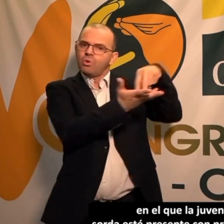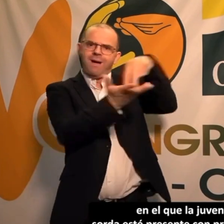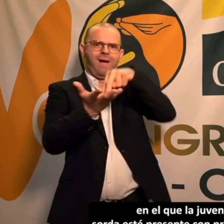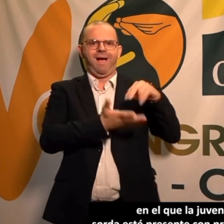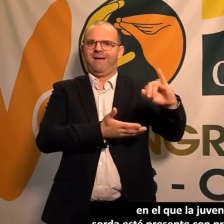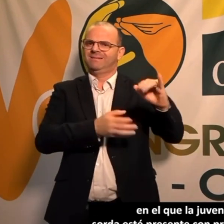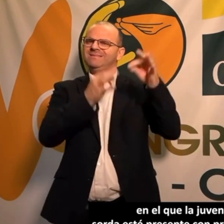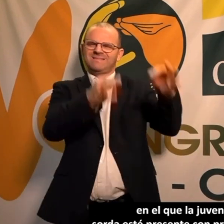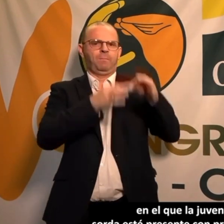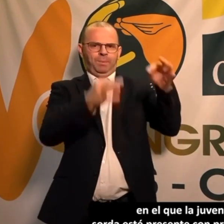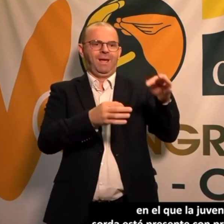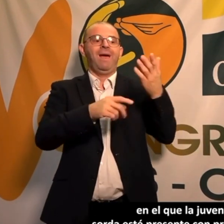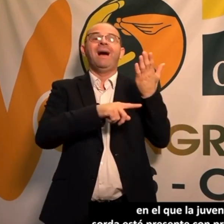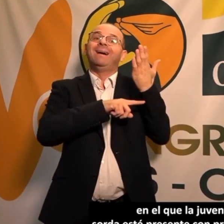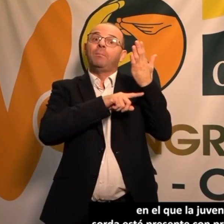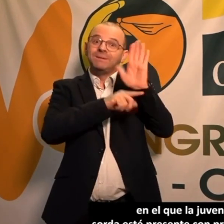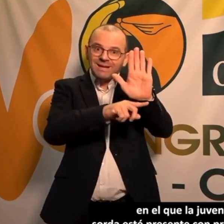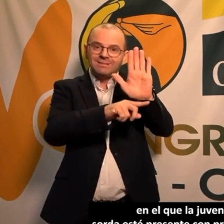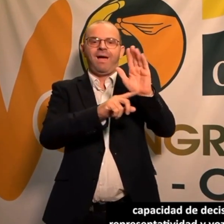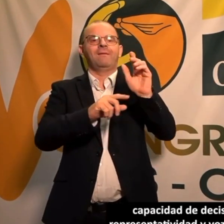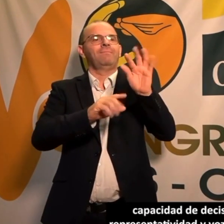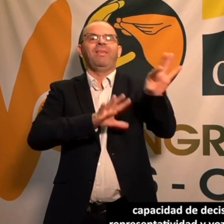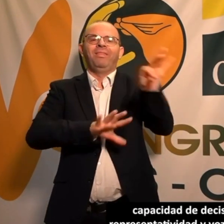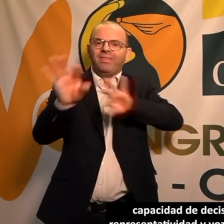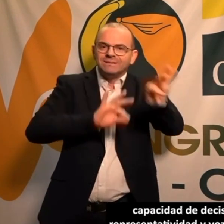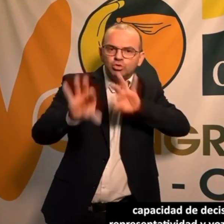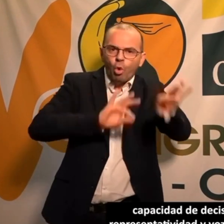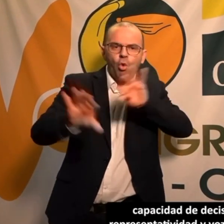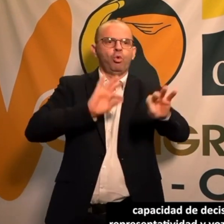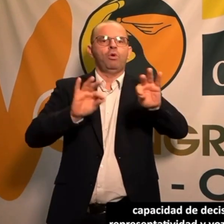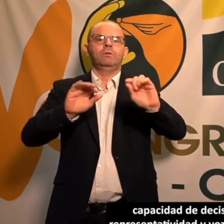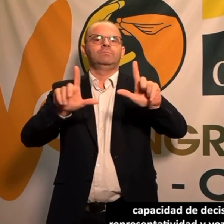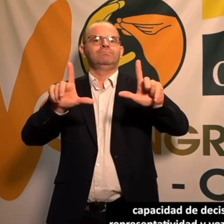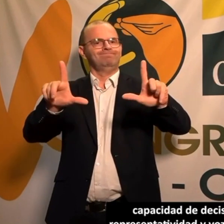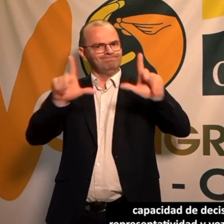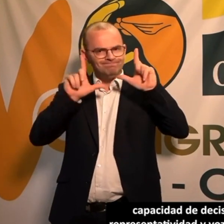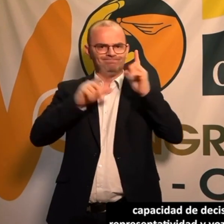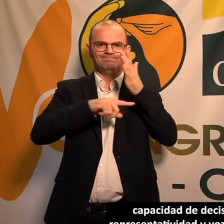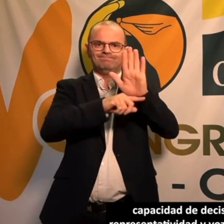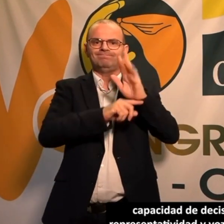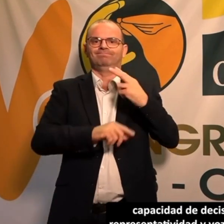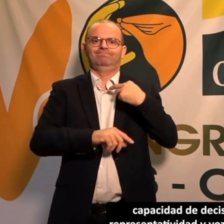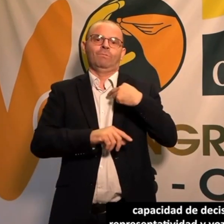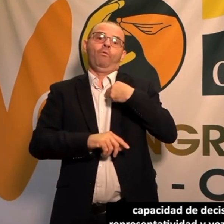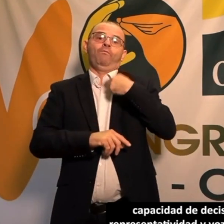trabajo interno en el que el movimiento asociativo fomente espacios para jóvenes en forma de encuentros, campamentos,